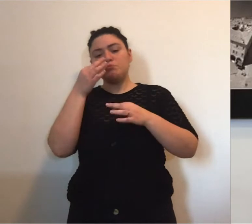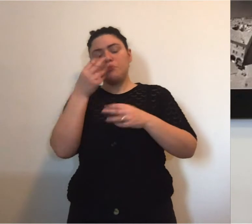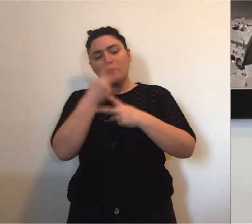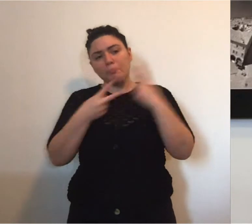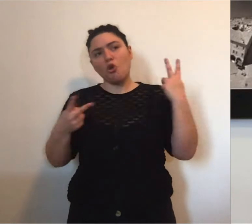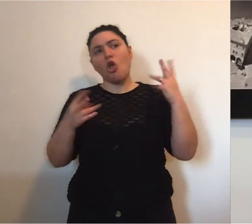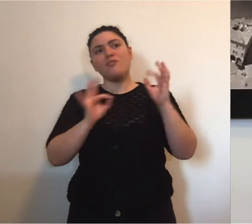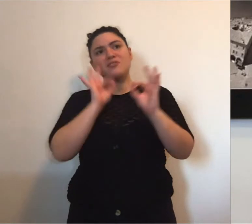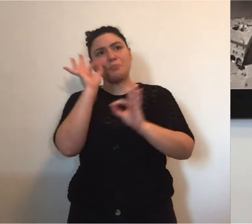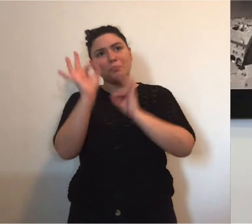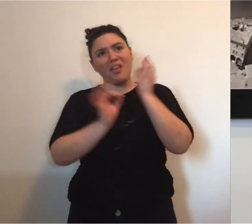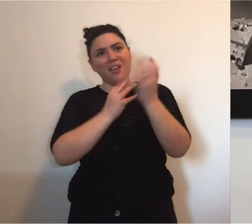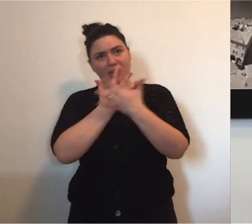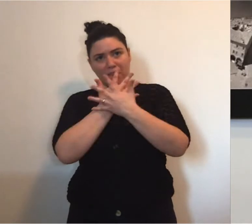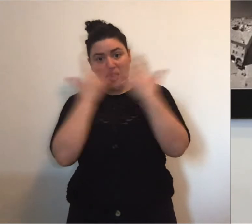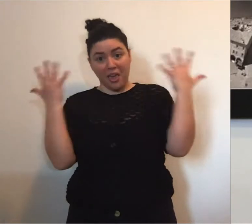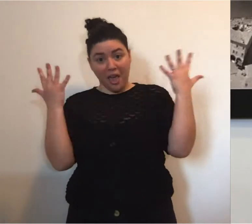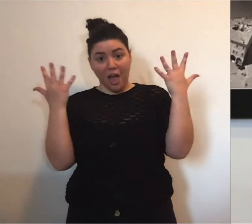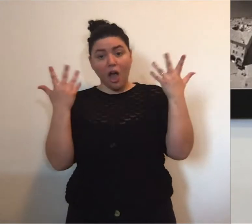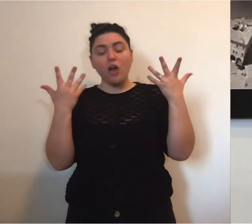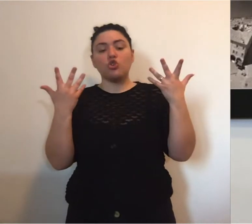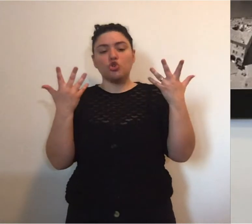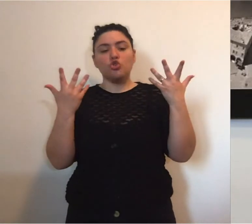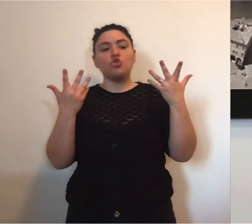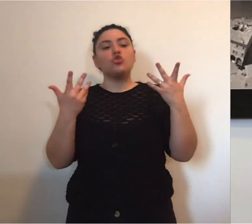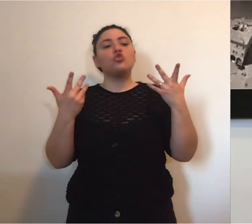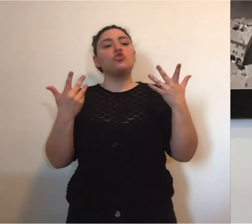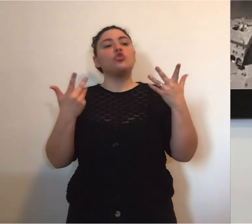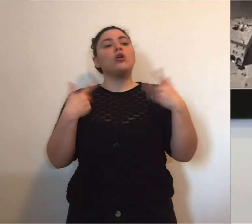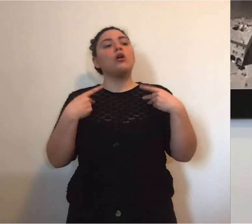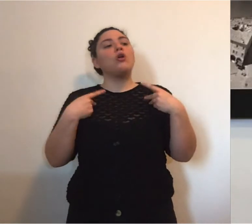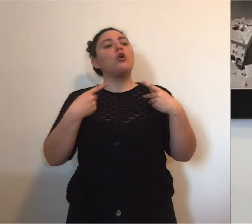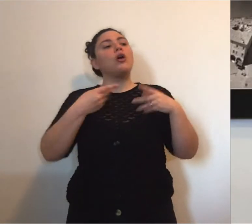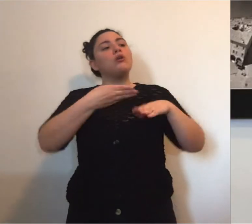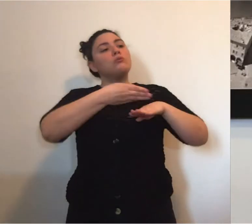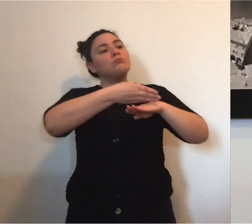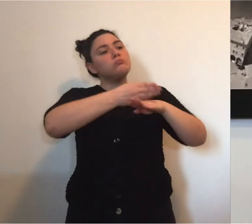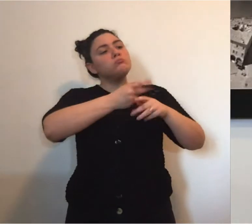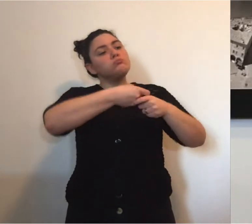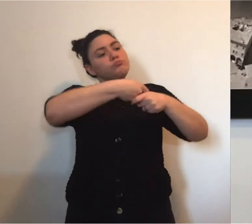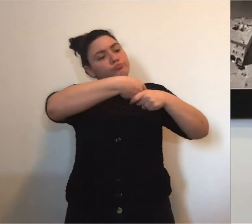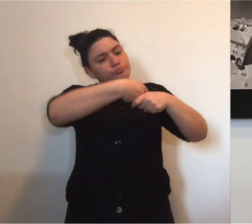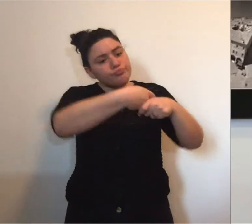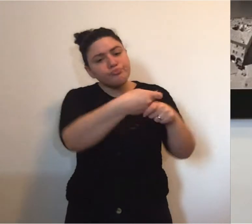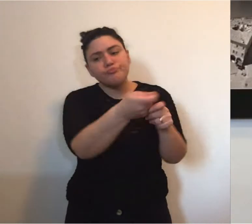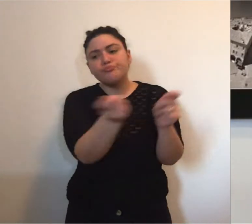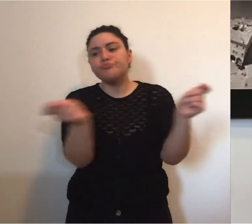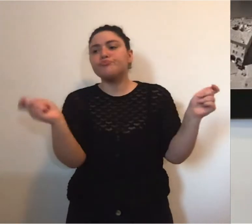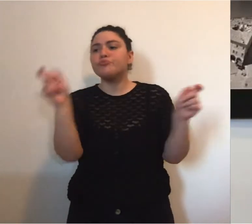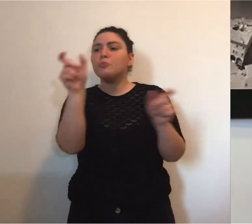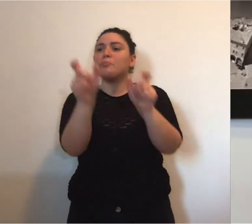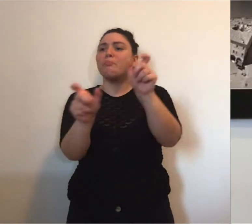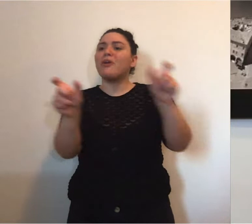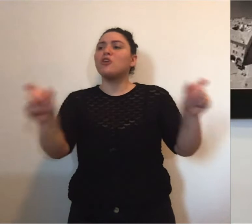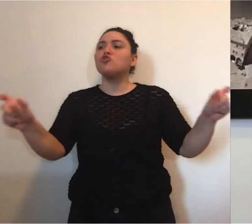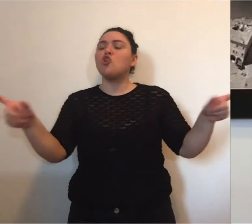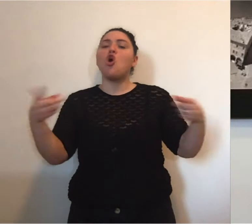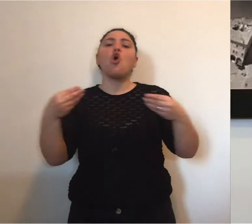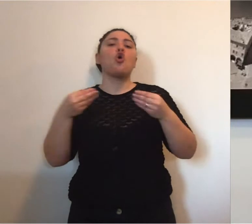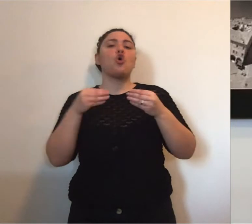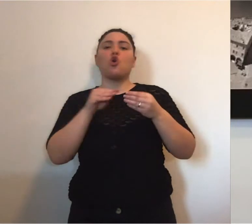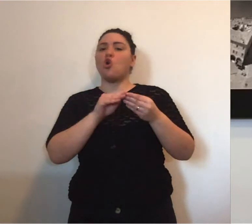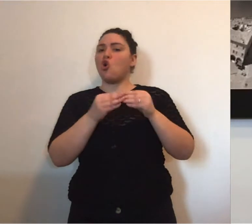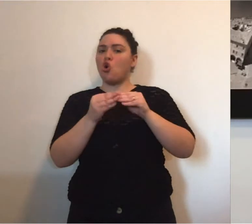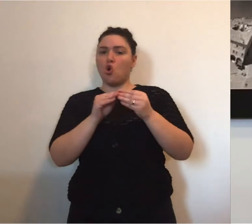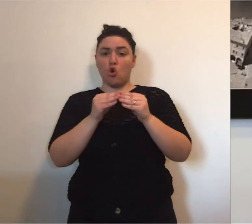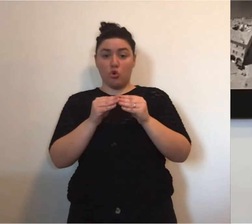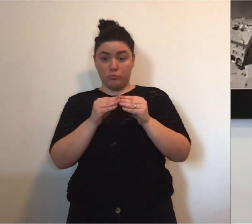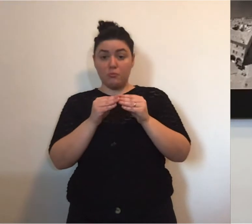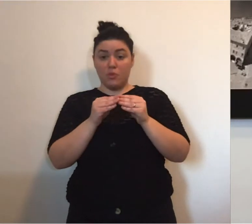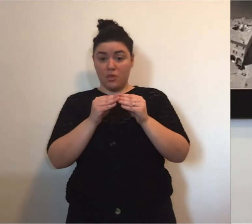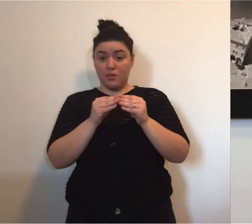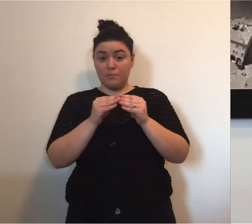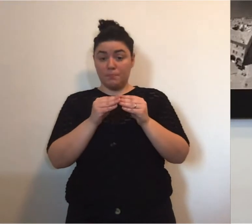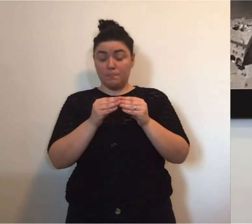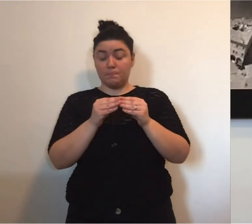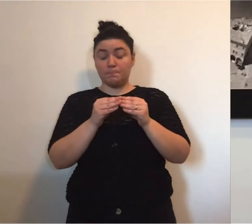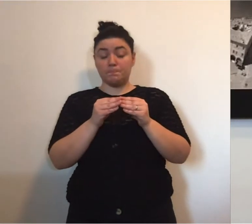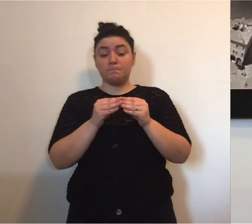chiaro per spiegare le modalità con cui andremo a immaginare di distribuire e